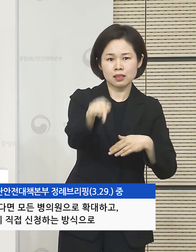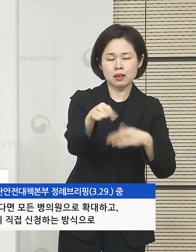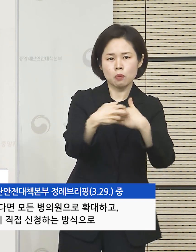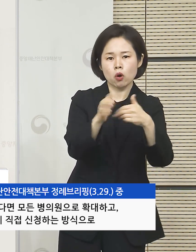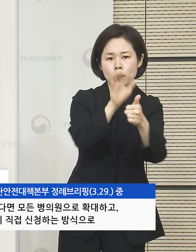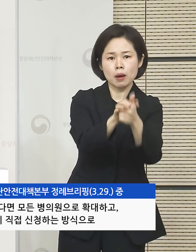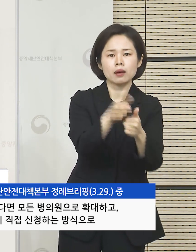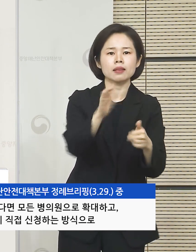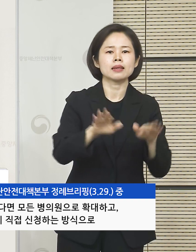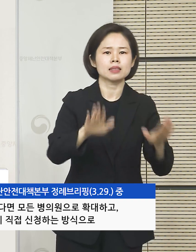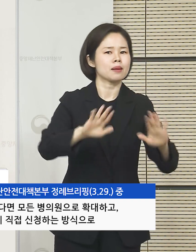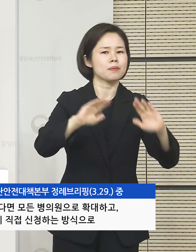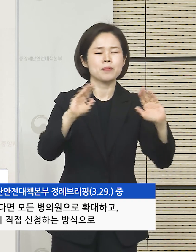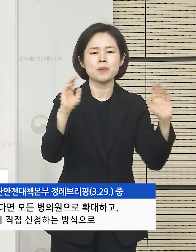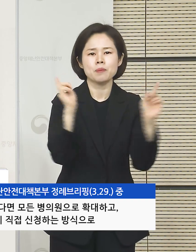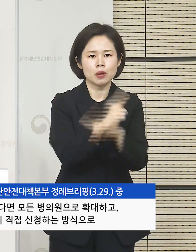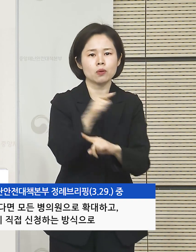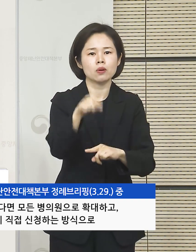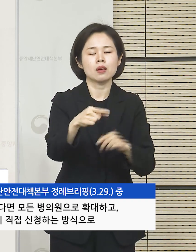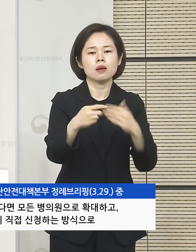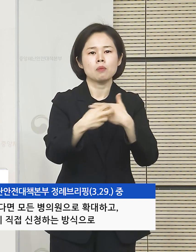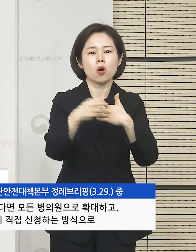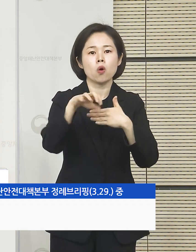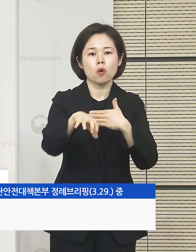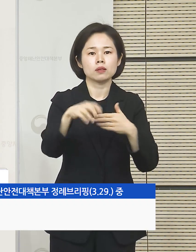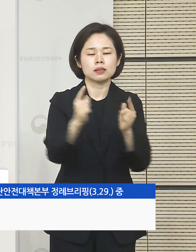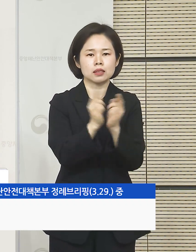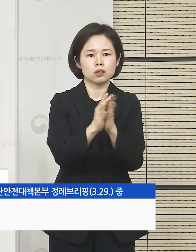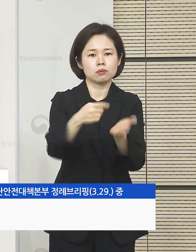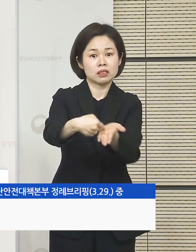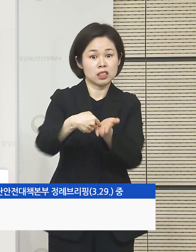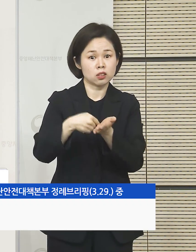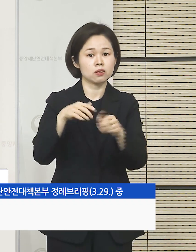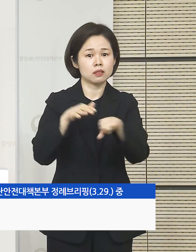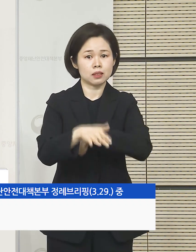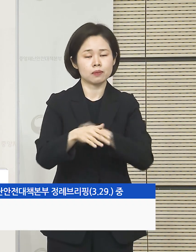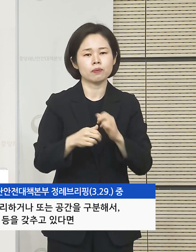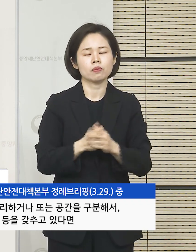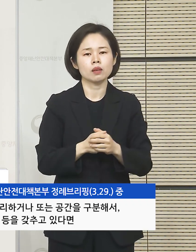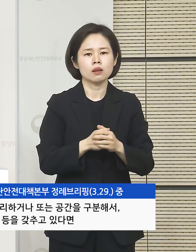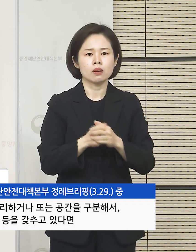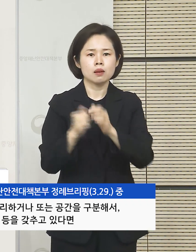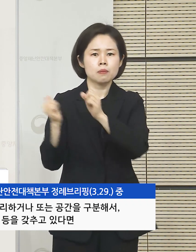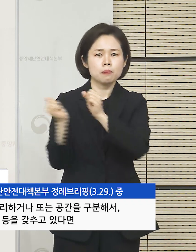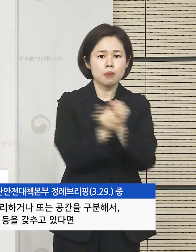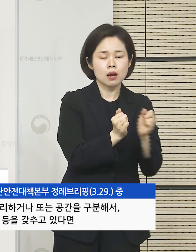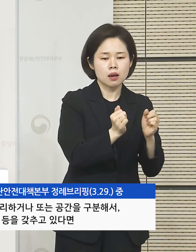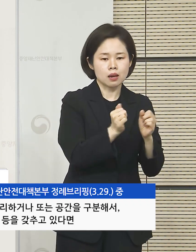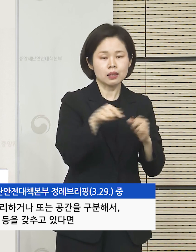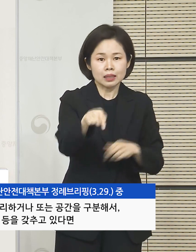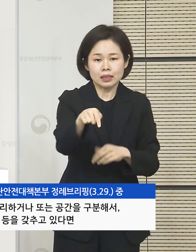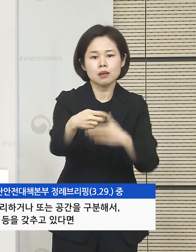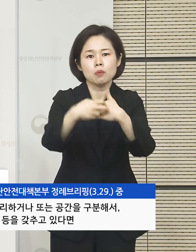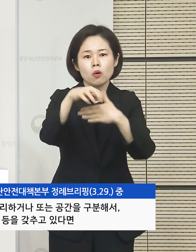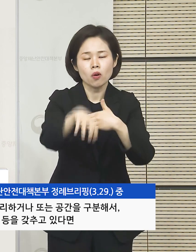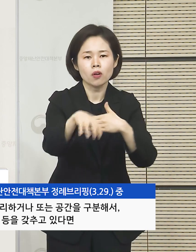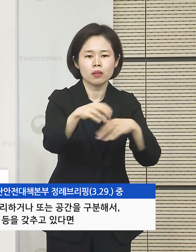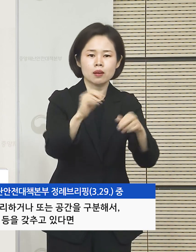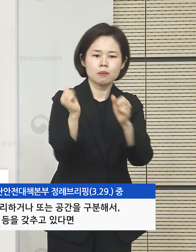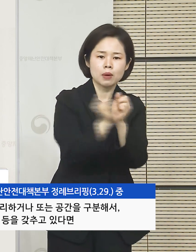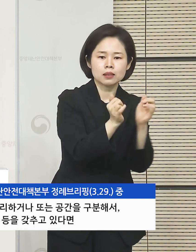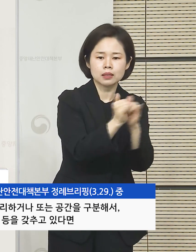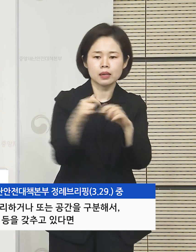해왔던 것을 의료기관이 직접 신청하는 방식으로 간소화할 예정입니다. 확진자 진료 시에는